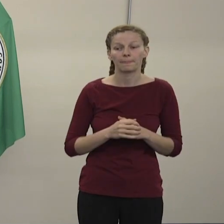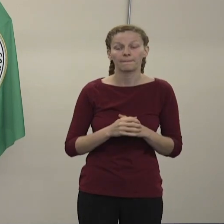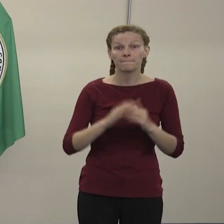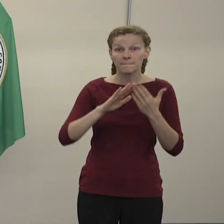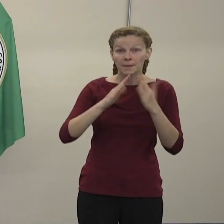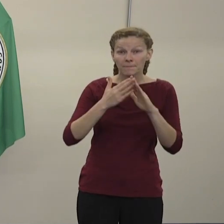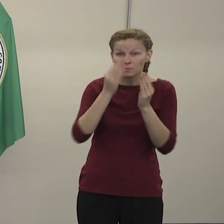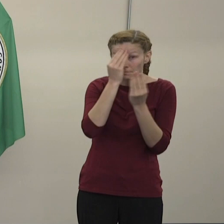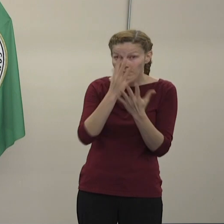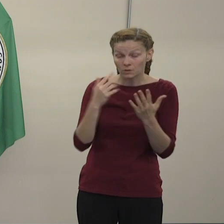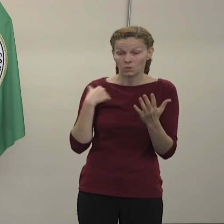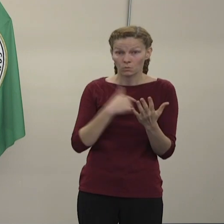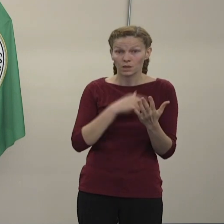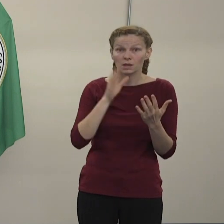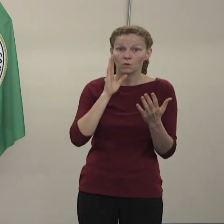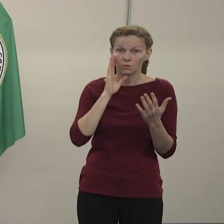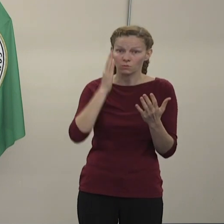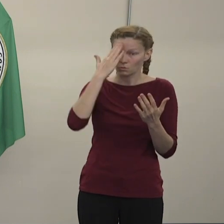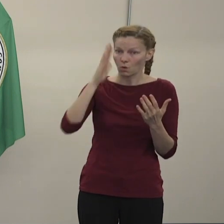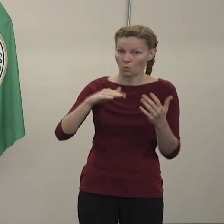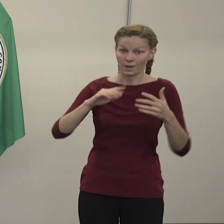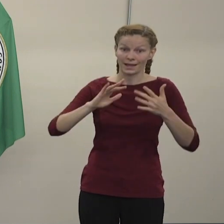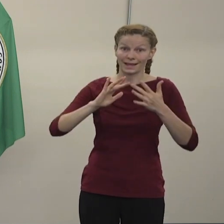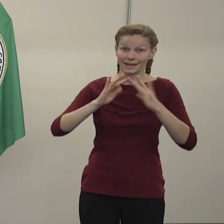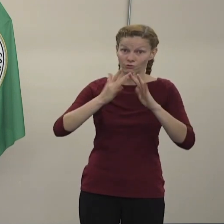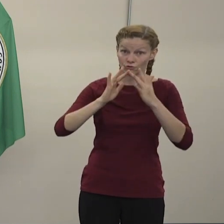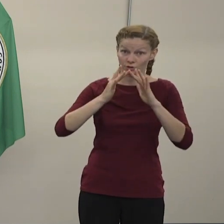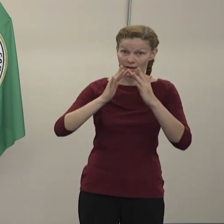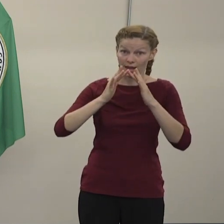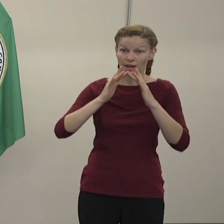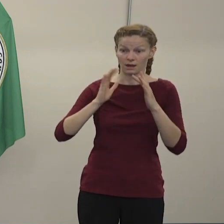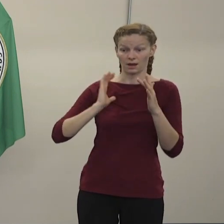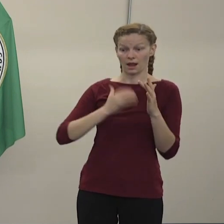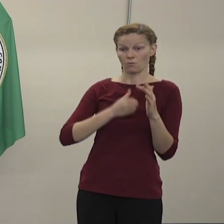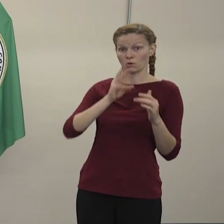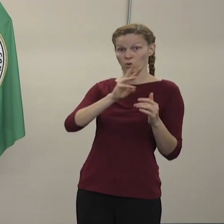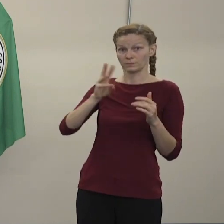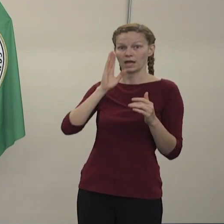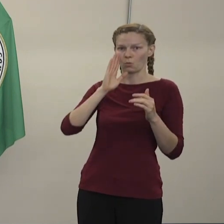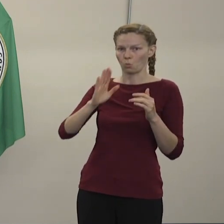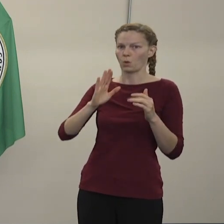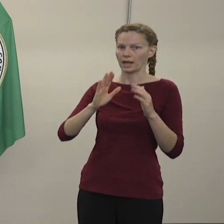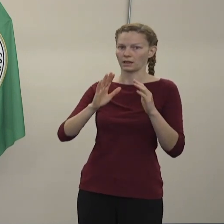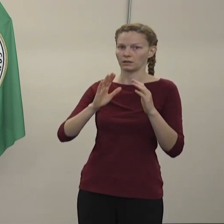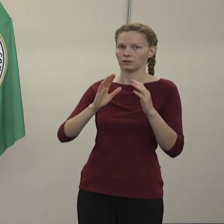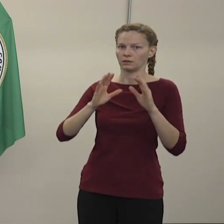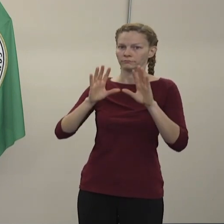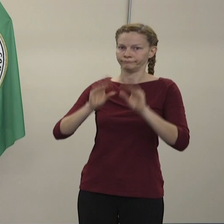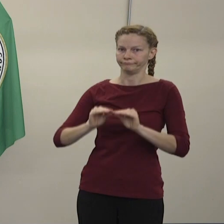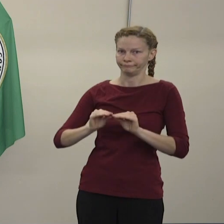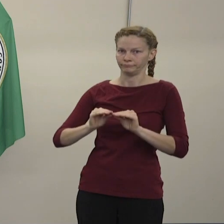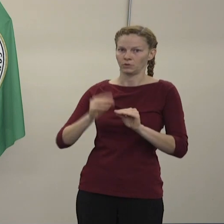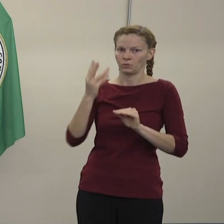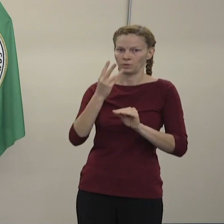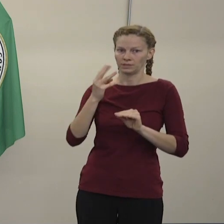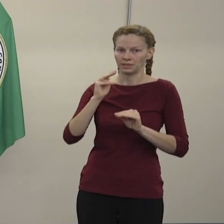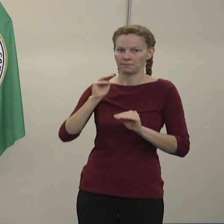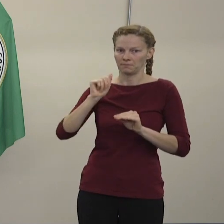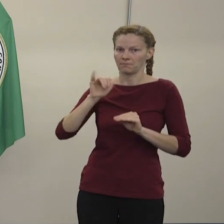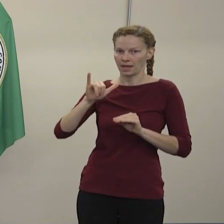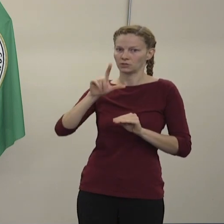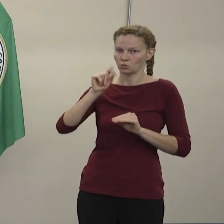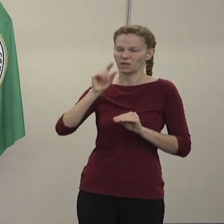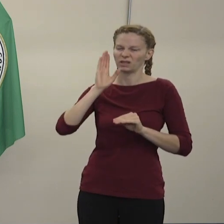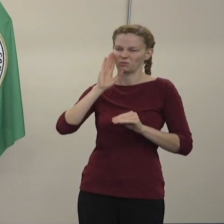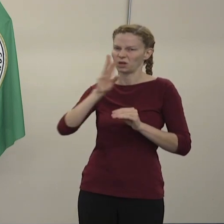que ahí habrá un apagón de internet el miércoles 20 de mayo de las